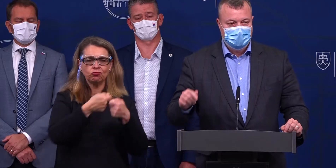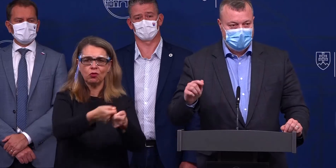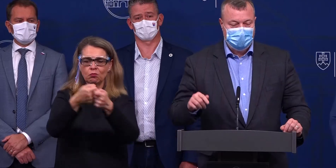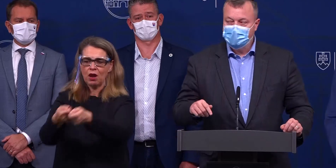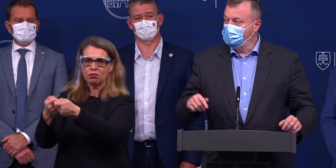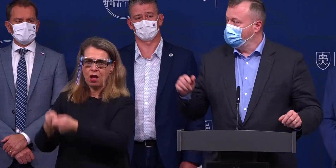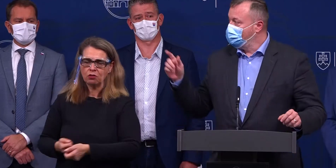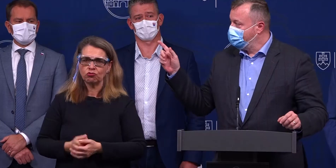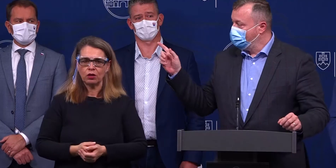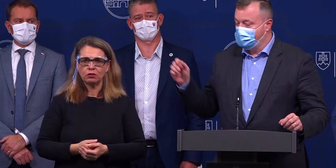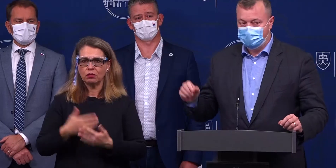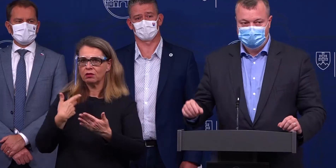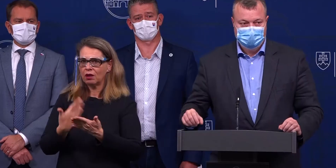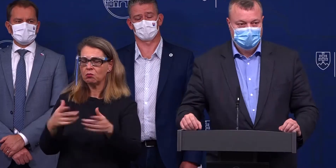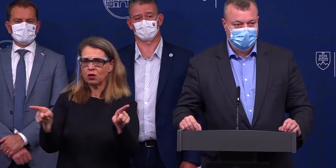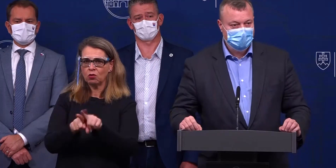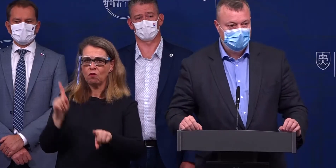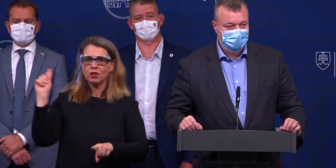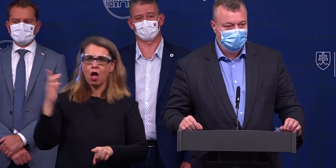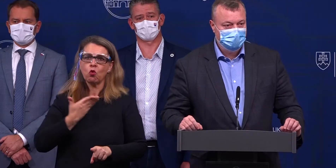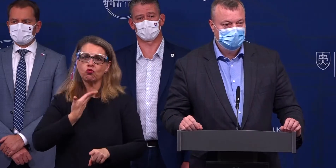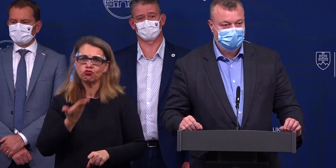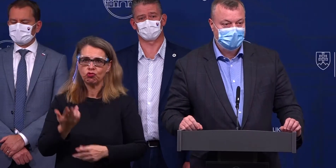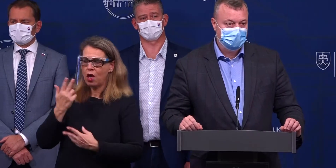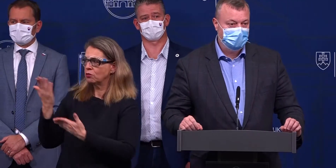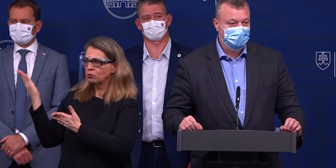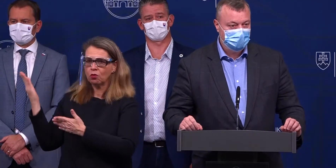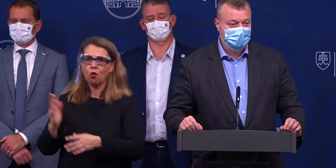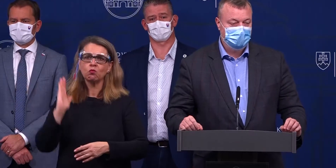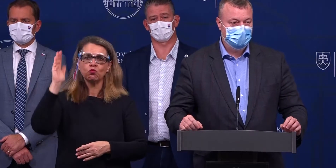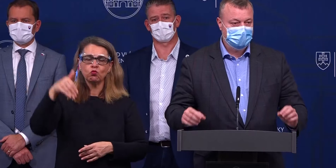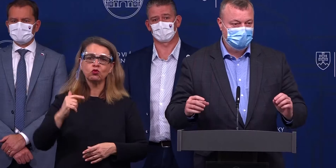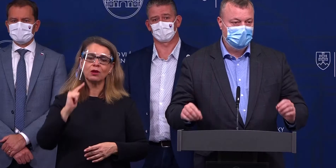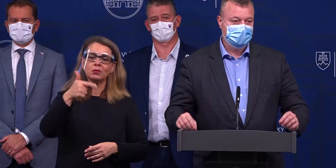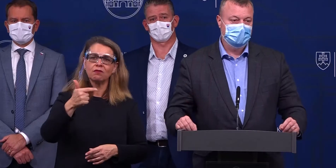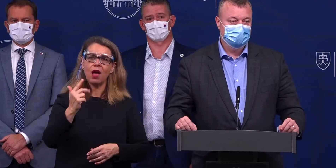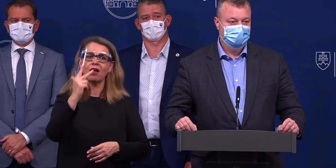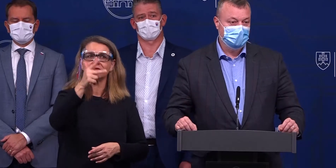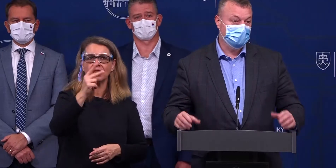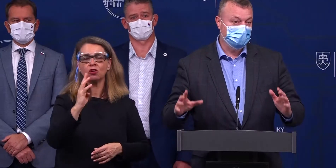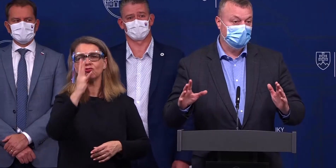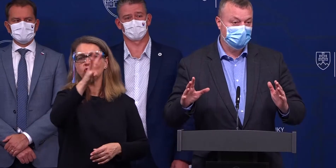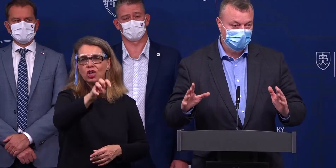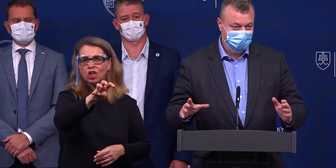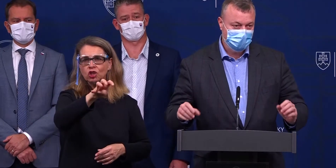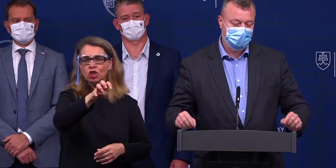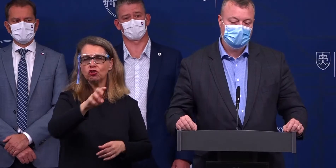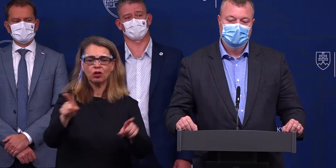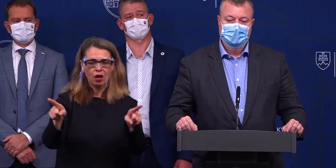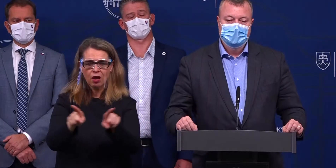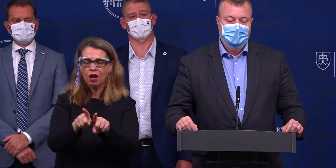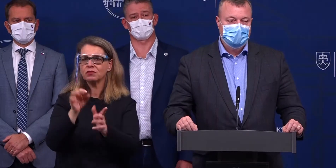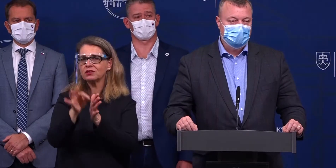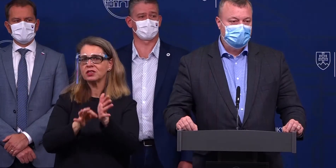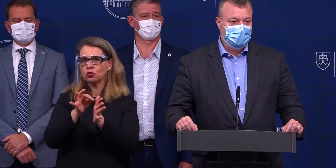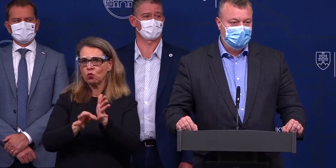Keby sme nabehli na tú českú cestu, tak budeme o 2, 3, 4 týždne v situácii, tak by som povedal, že do dušičiek,